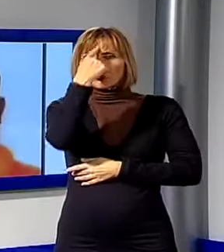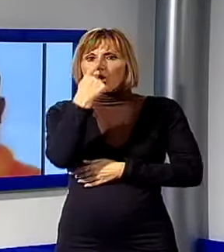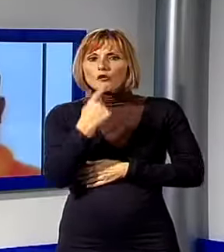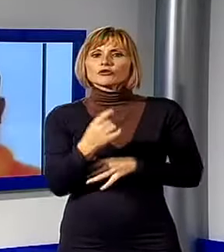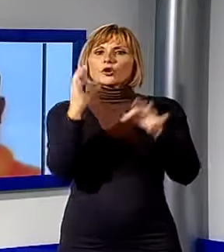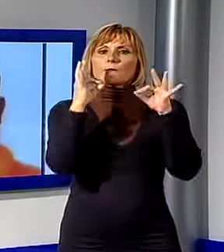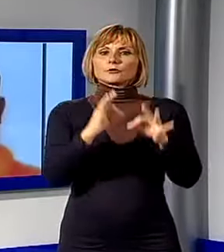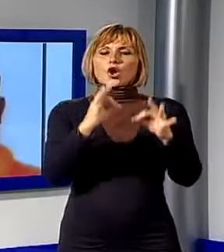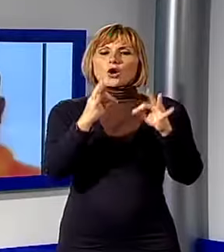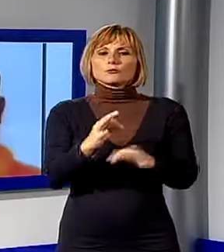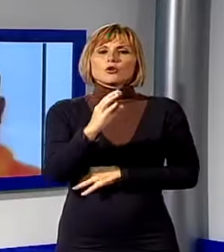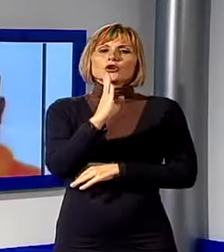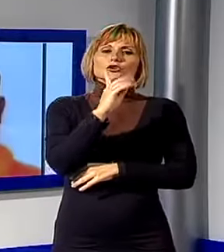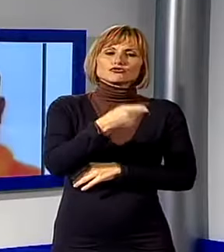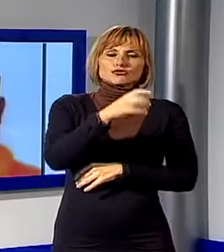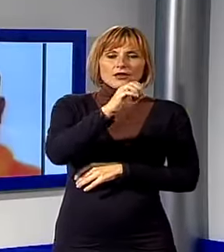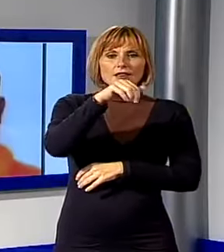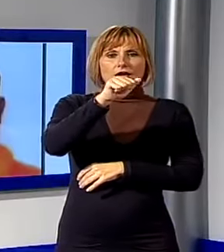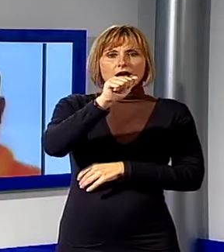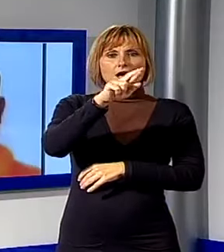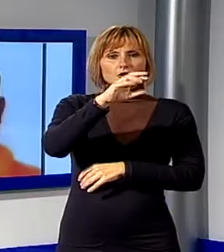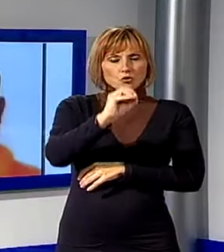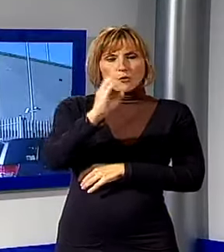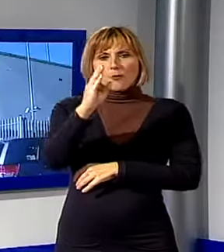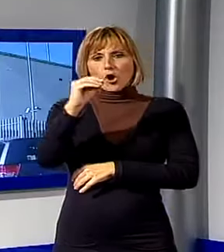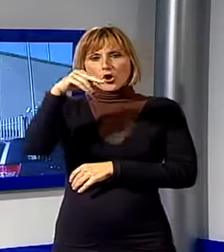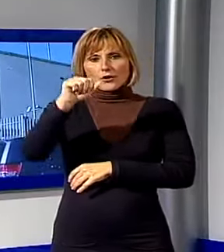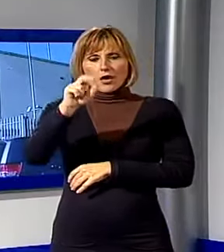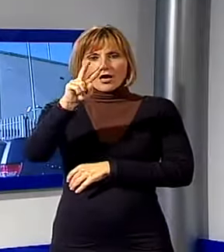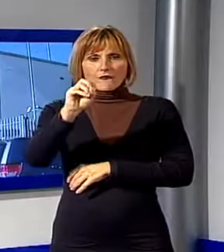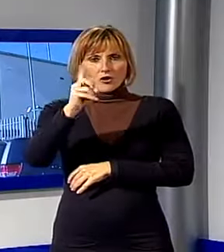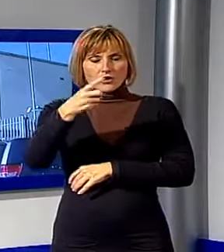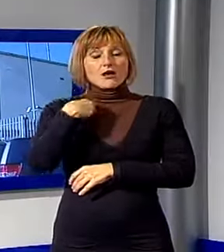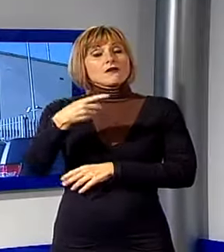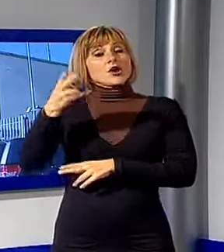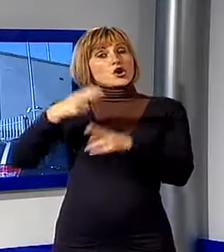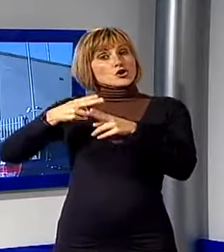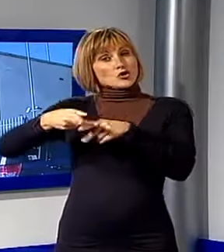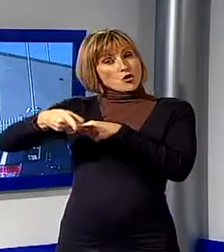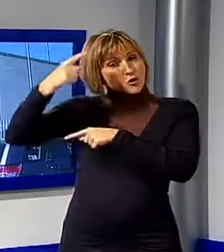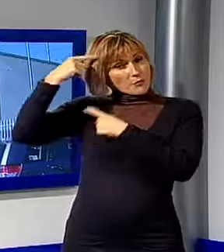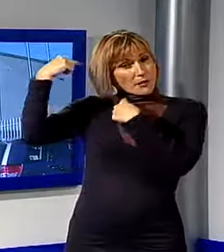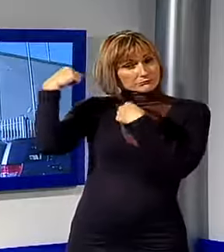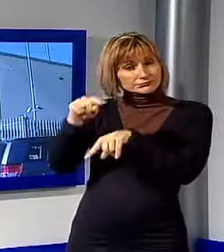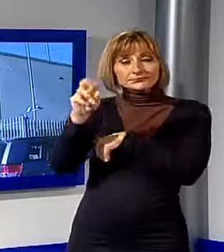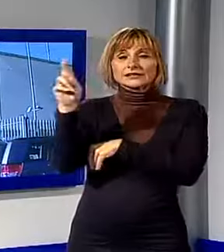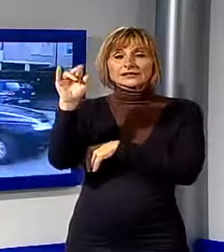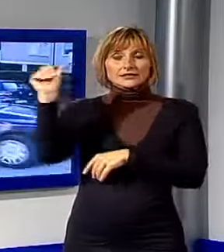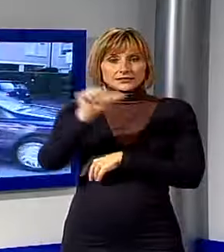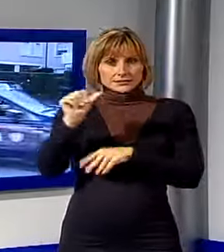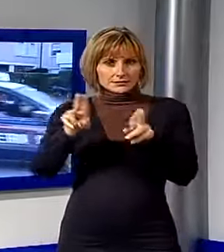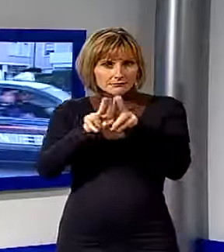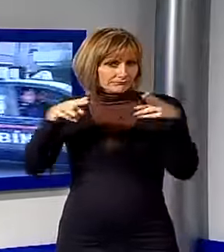biologico di Gennaro Buonavoglia. Le analisi genetiche effettuate dai RIS di Roma hanno così fatto scattare a suo carico la misura